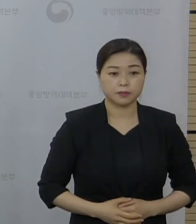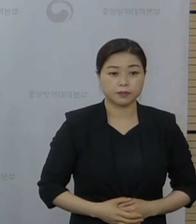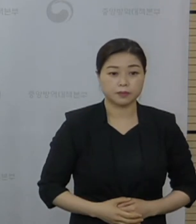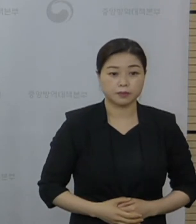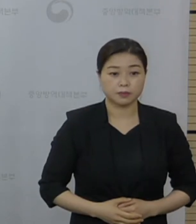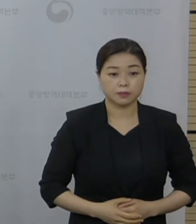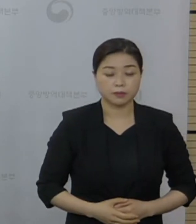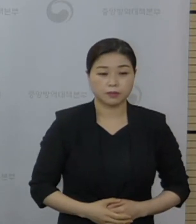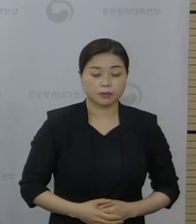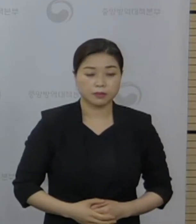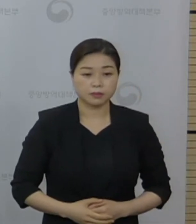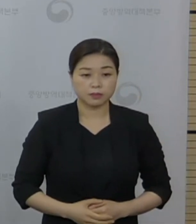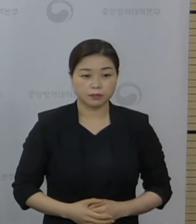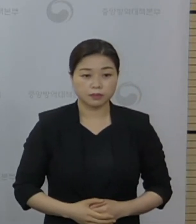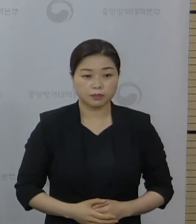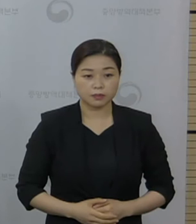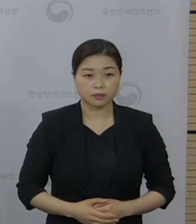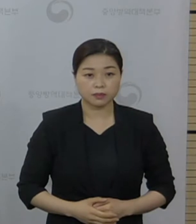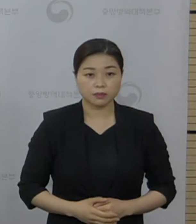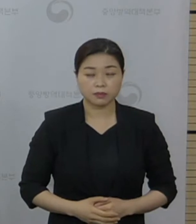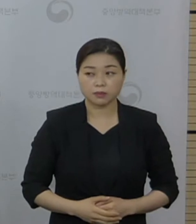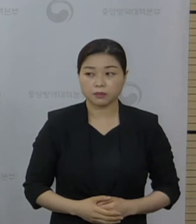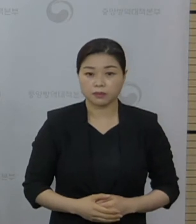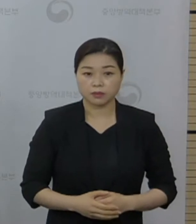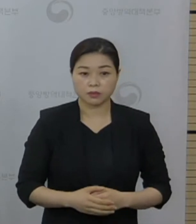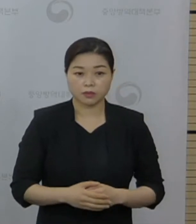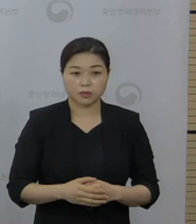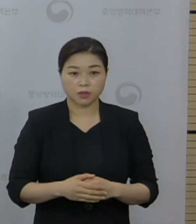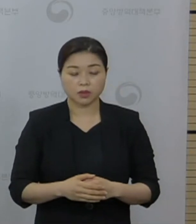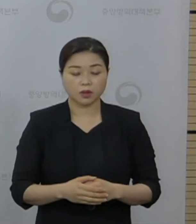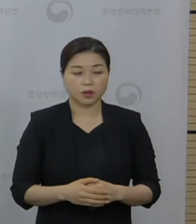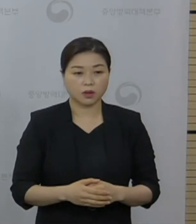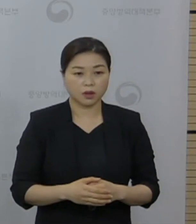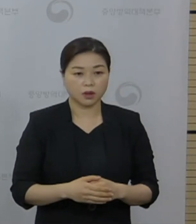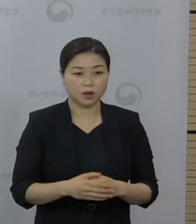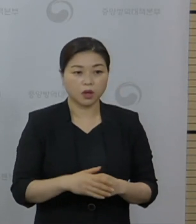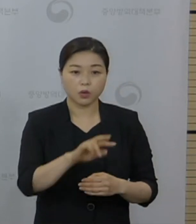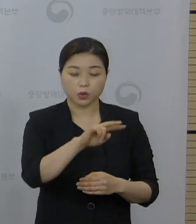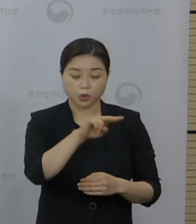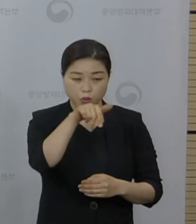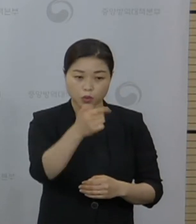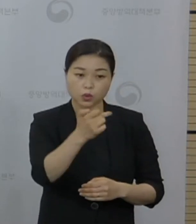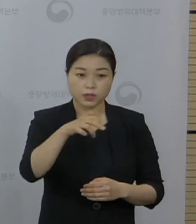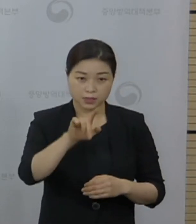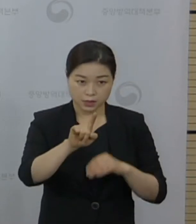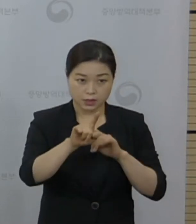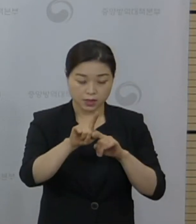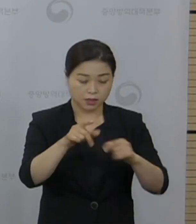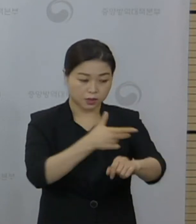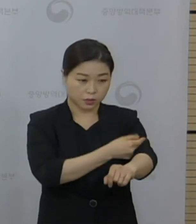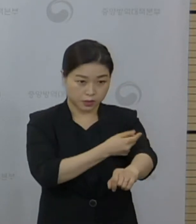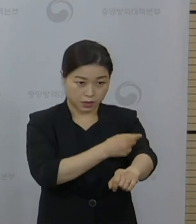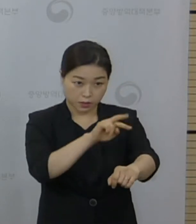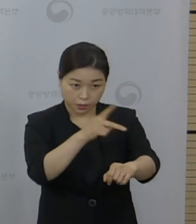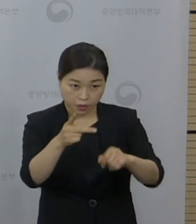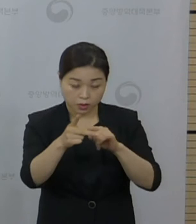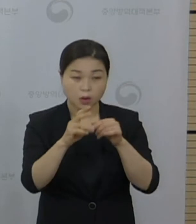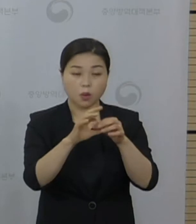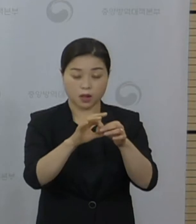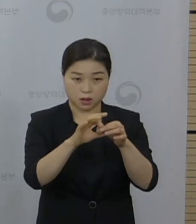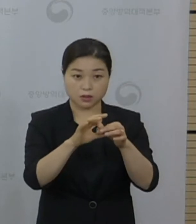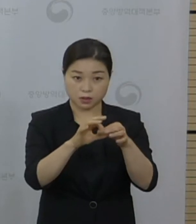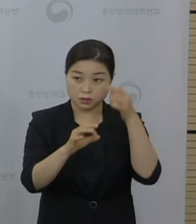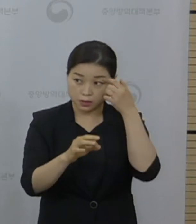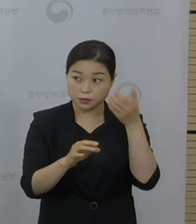다음은 위험이득 분석 그리고 교차접종과 관련된 질문이 있습니다. 세 번째 현장실문 한겨레신문의 서혜미